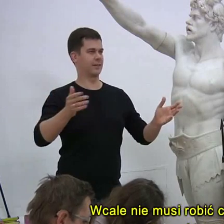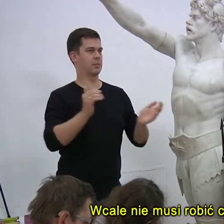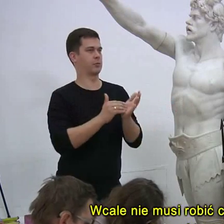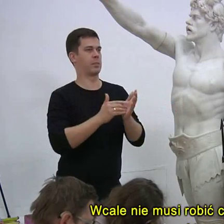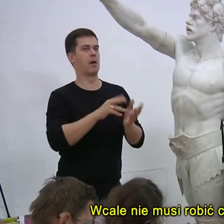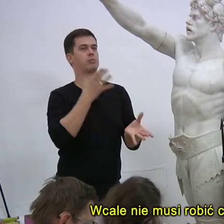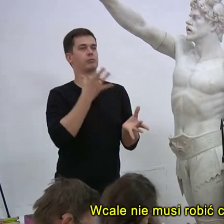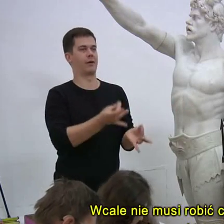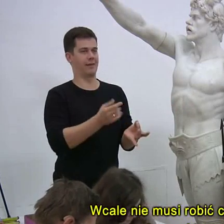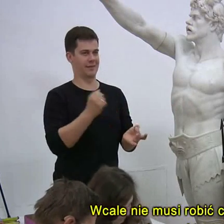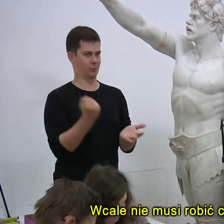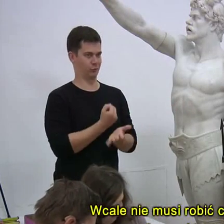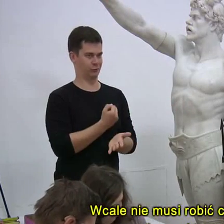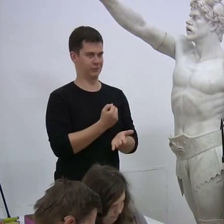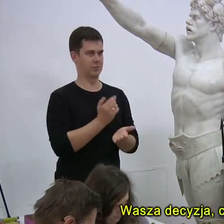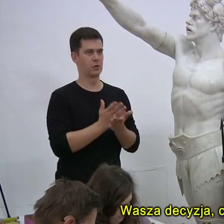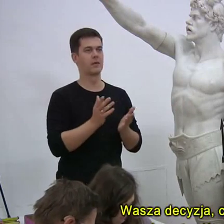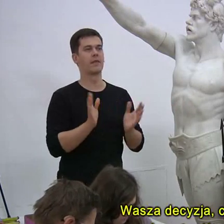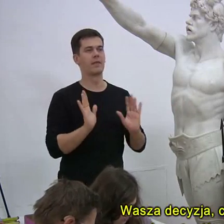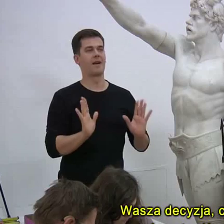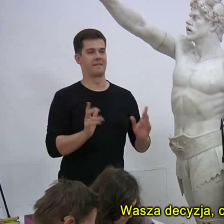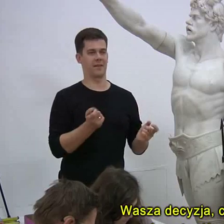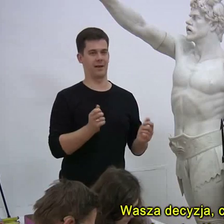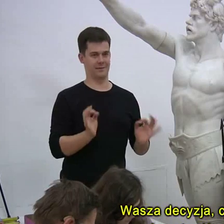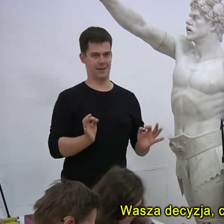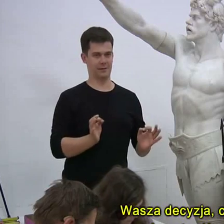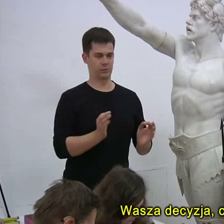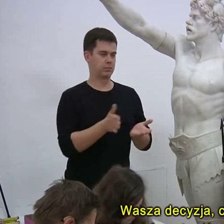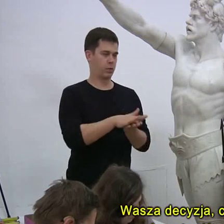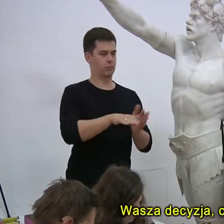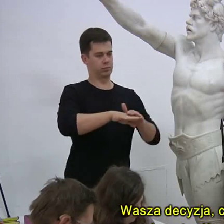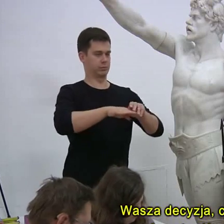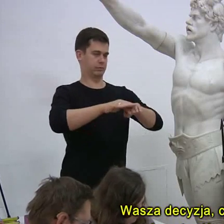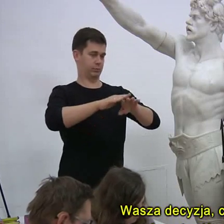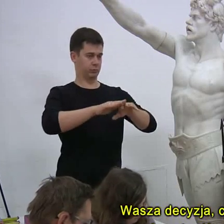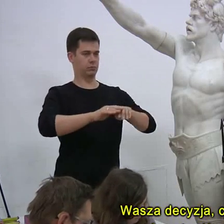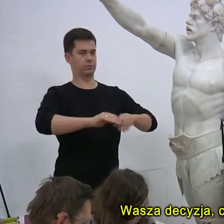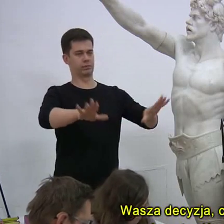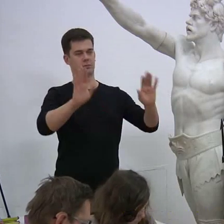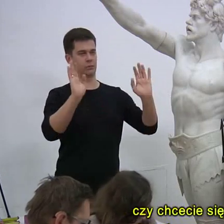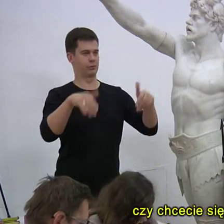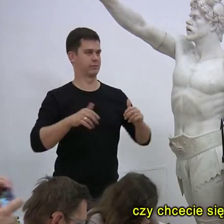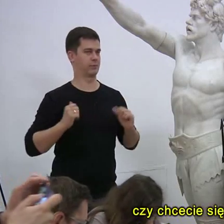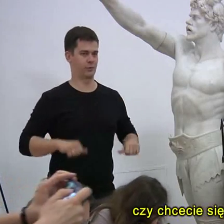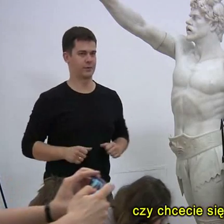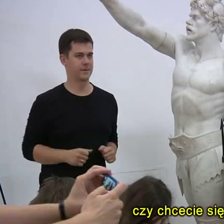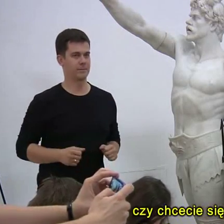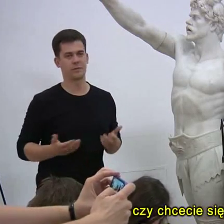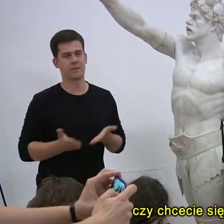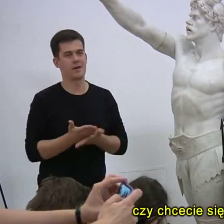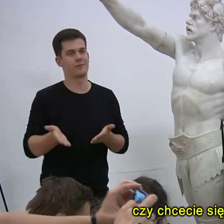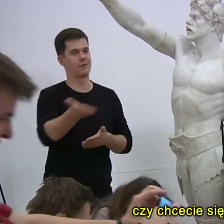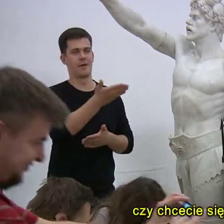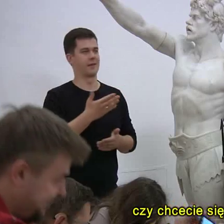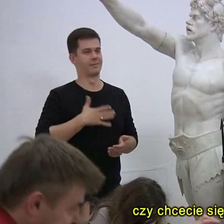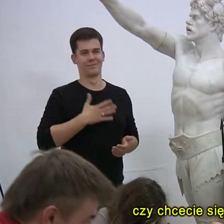musi robić czegoś trwałego. To jest Wasza decyzja. Czy chcecie coś zostawić na trwałe, czy chcecie się